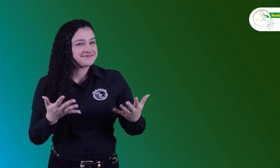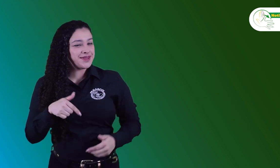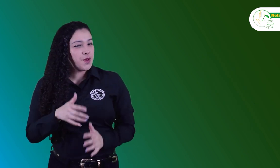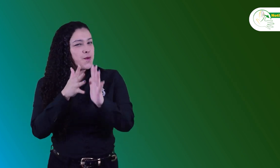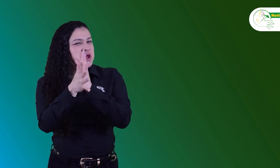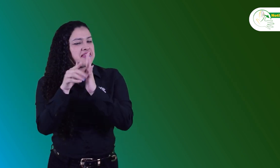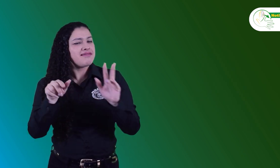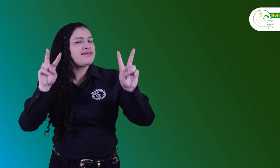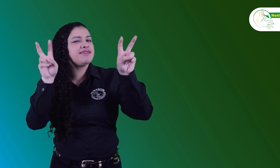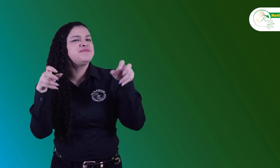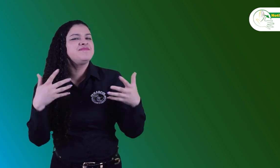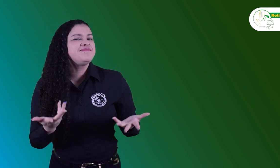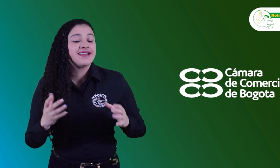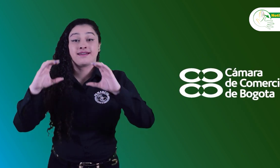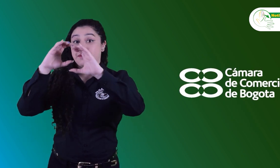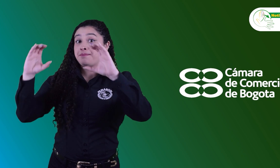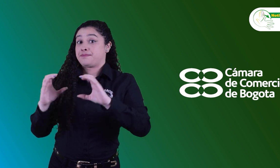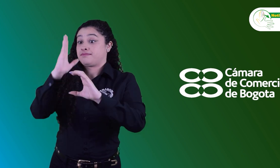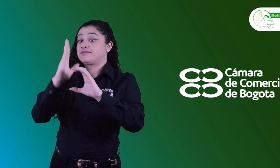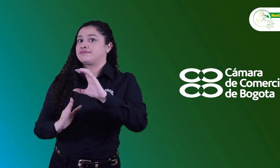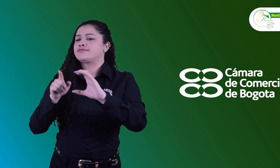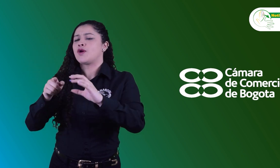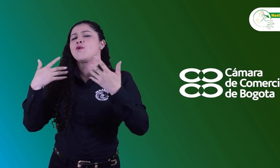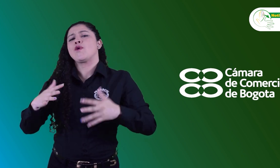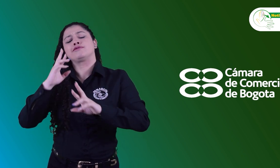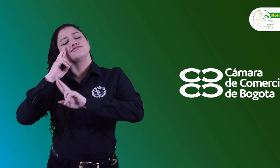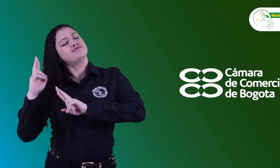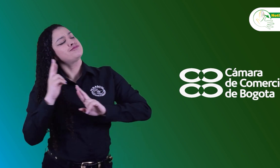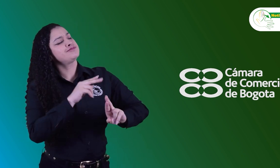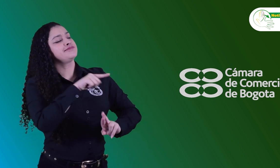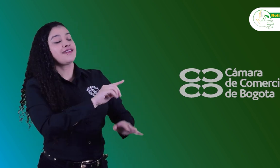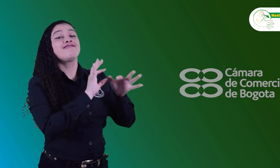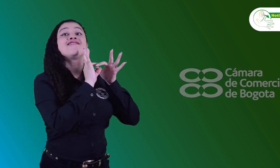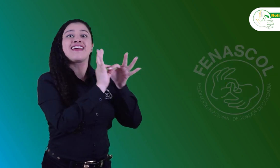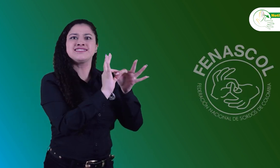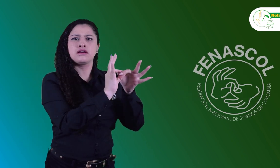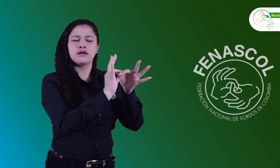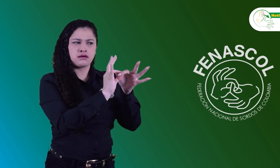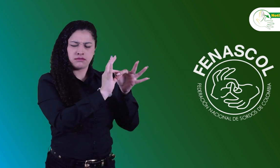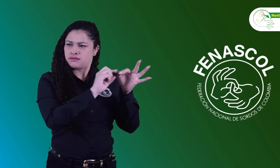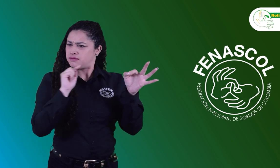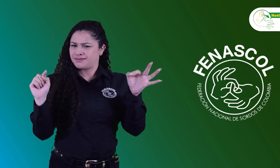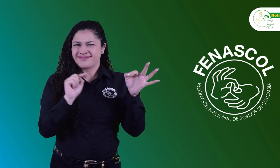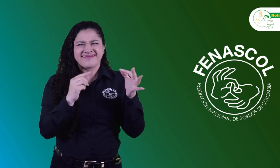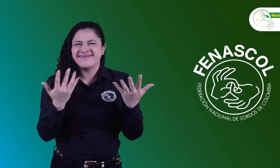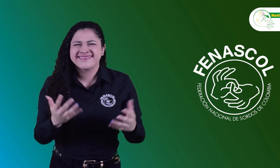La noticia que les tenemos el día de hoy es el reconocimiento que hizo la Cámara de Comercio de Bogotá a FENASCOL.